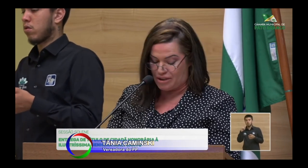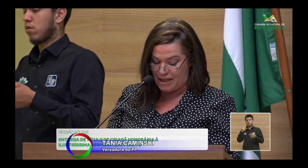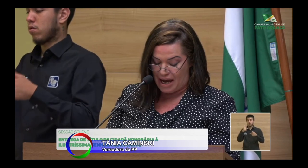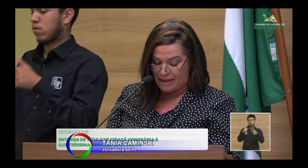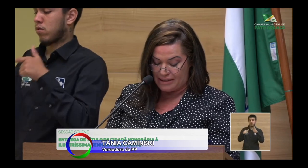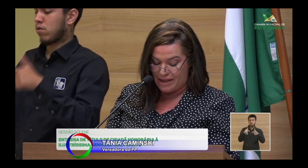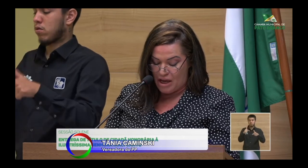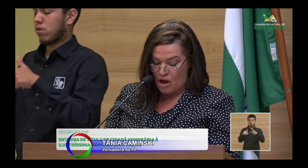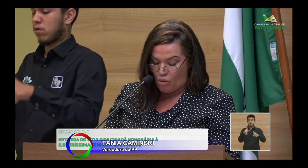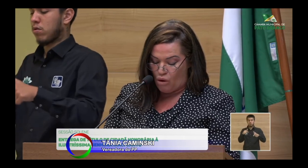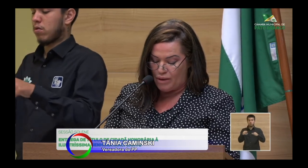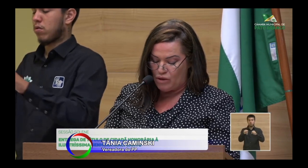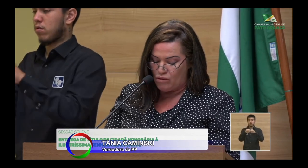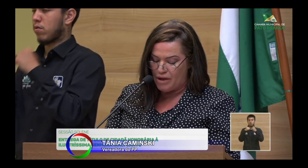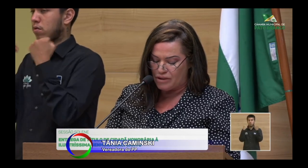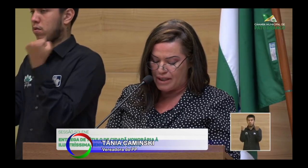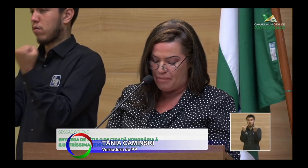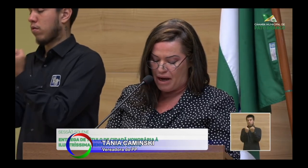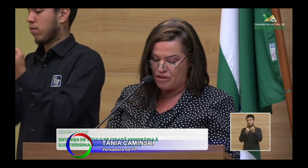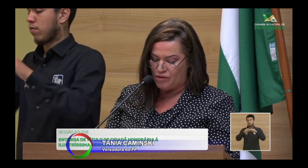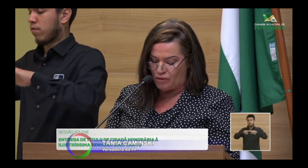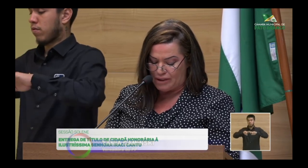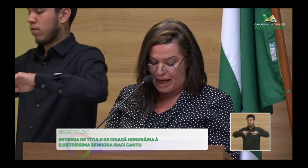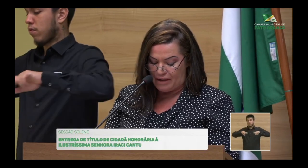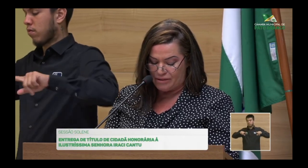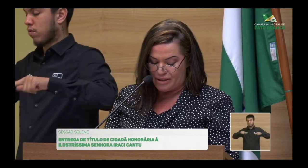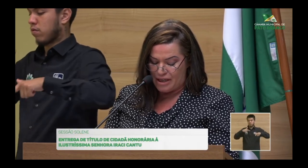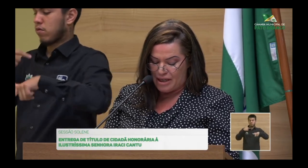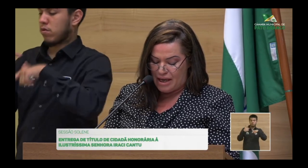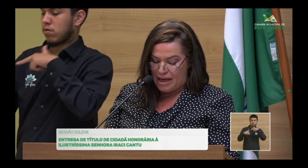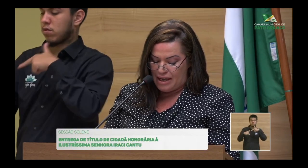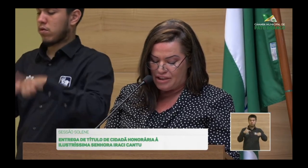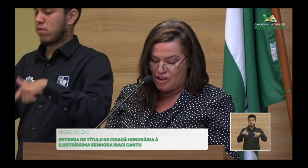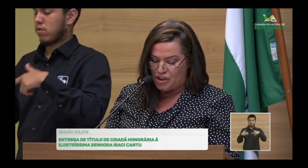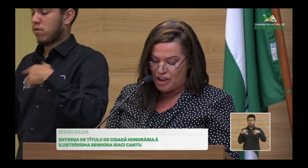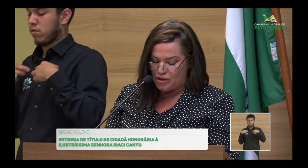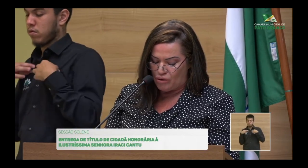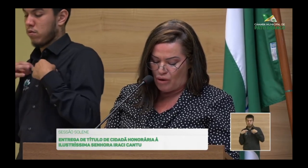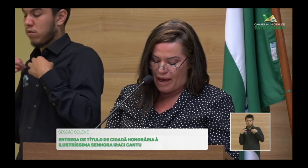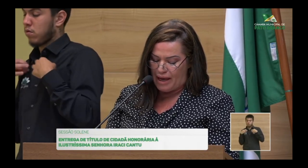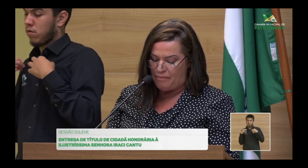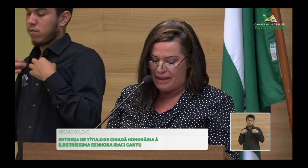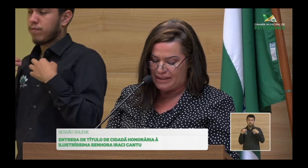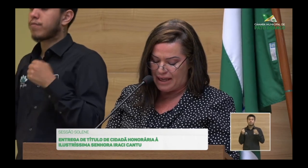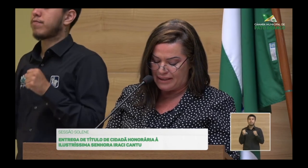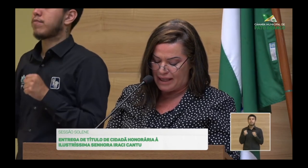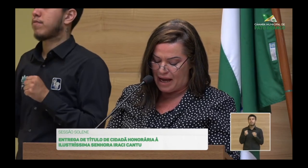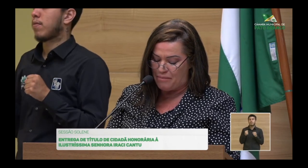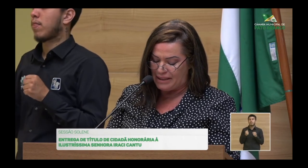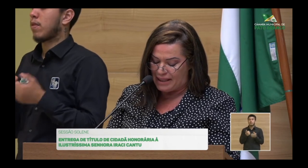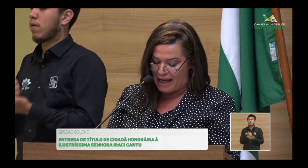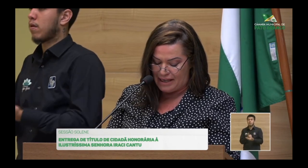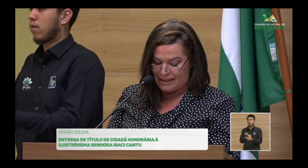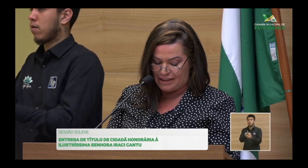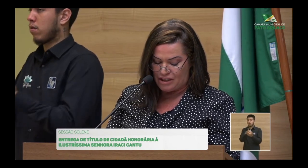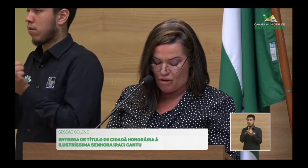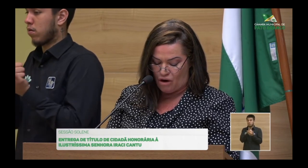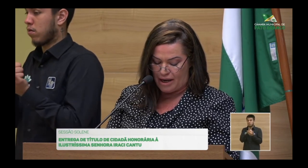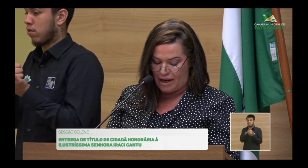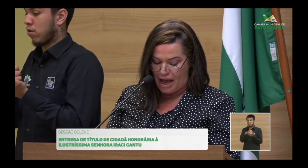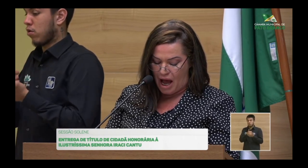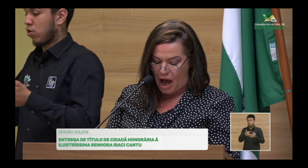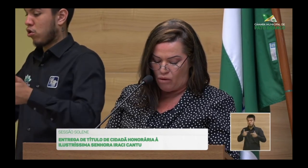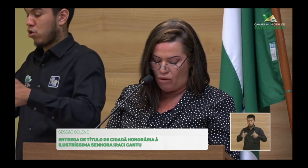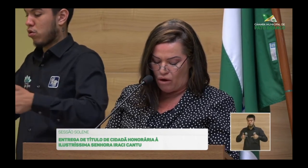causas sociais, com inúmeros trabalhos voluntários. Esse título representa a batalha da